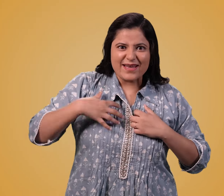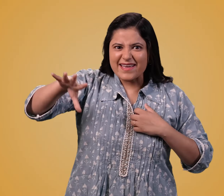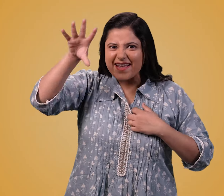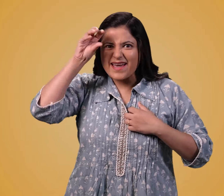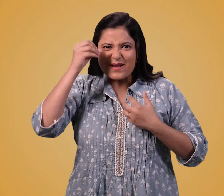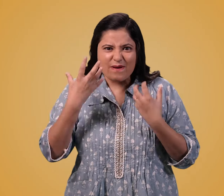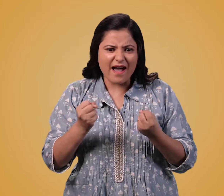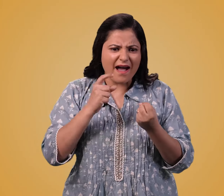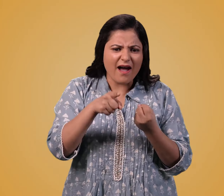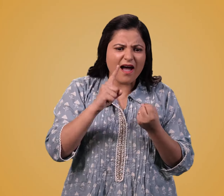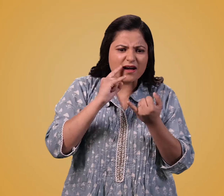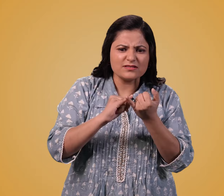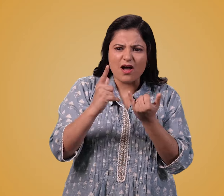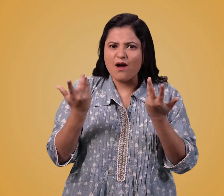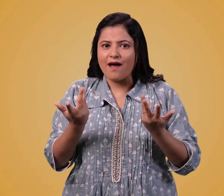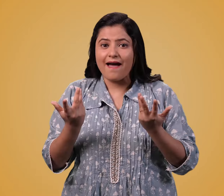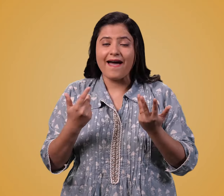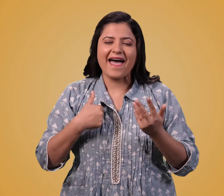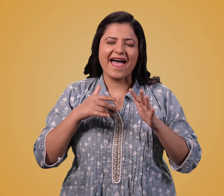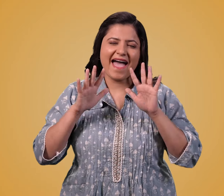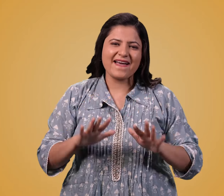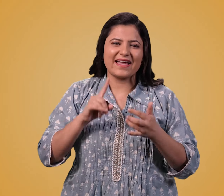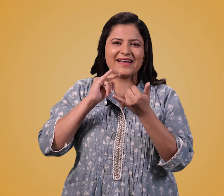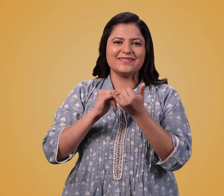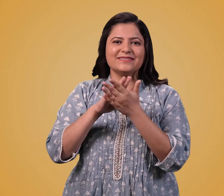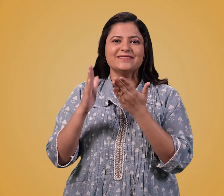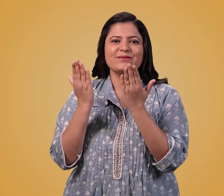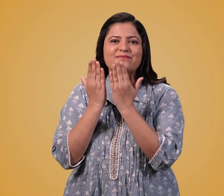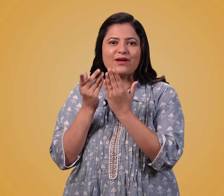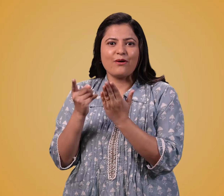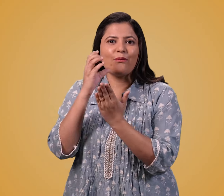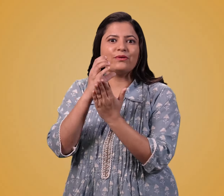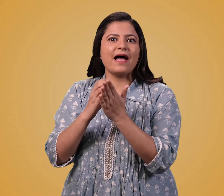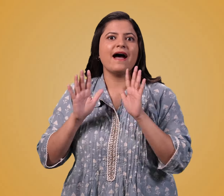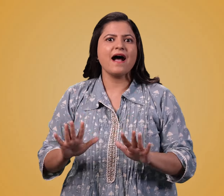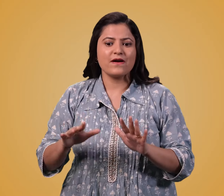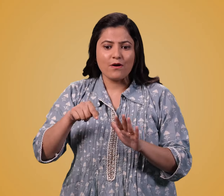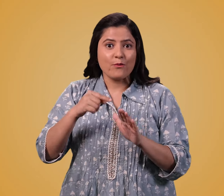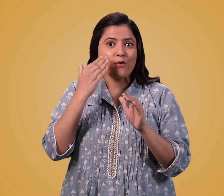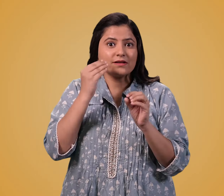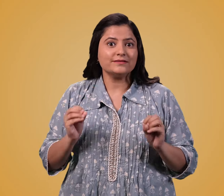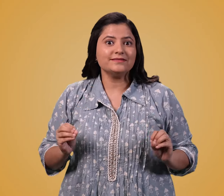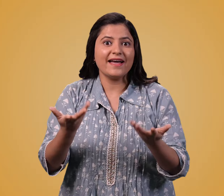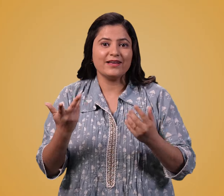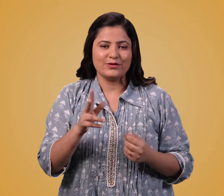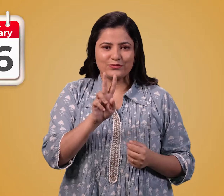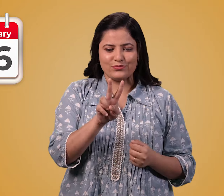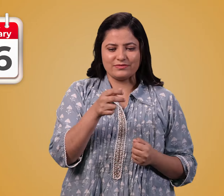क्या आप सभी को भारतिय सांकितिक भाषा सीखने के लिए उत्सा है आये से चिक्षा के पास आपके लिए एक कोर्स है इसकी